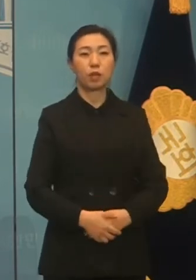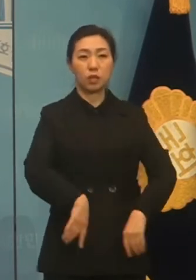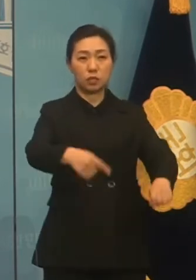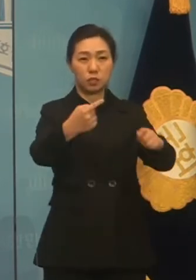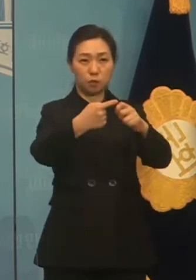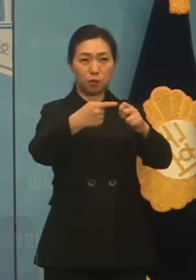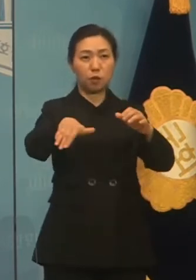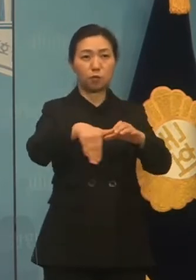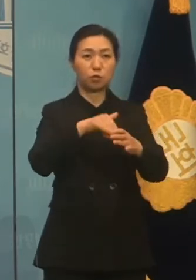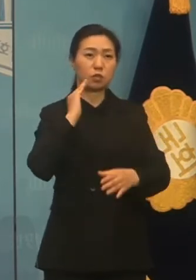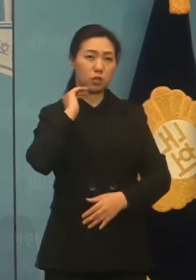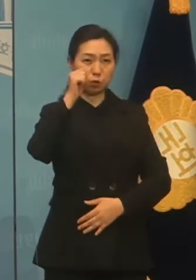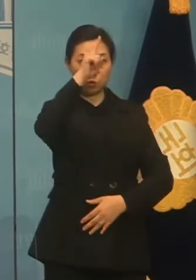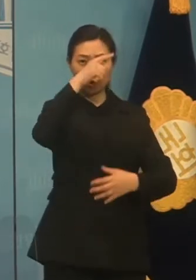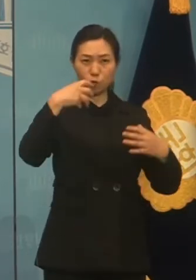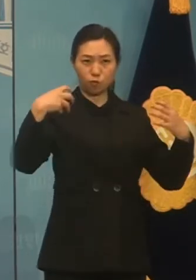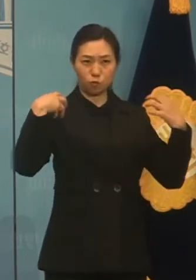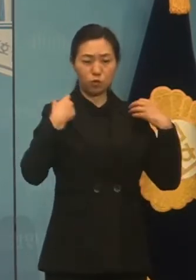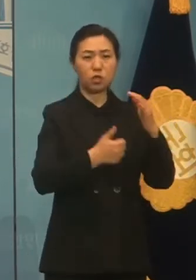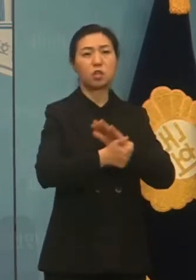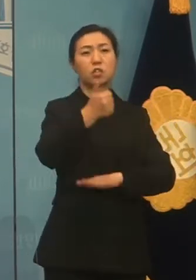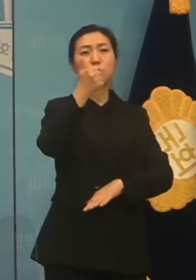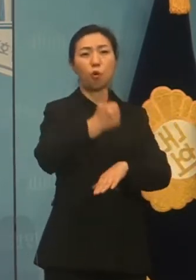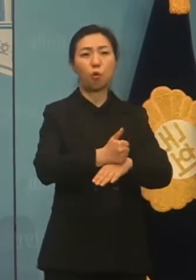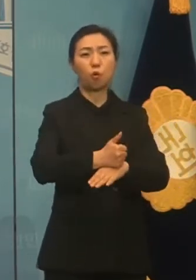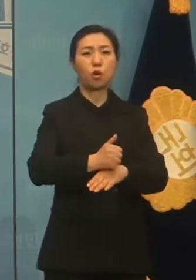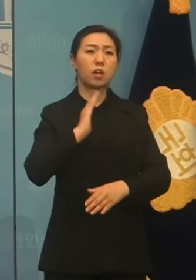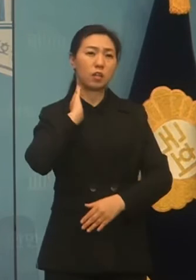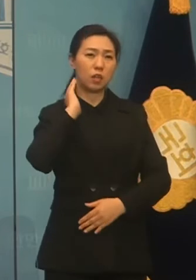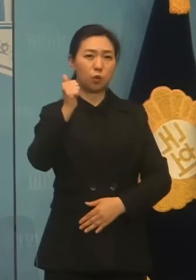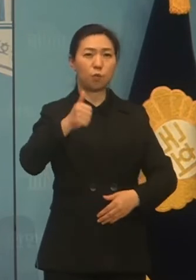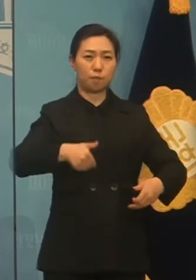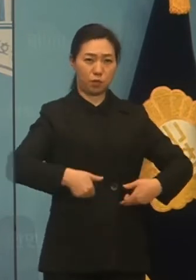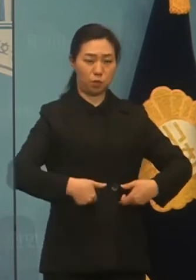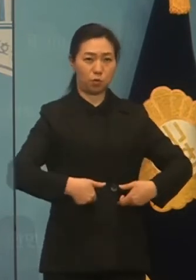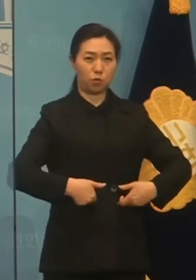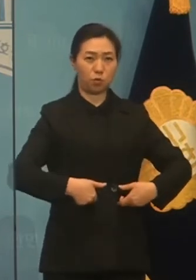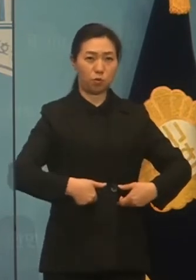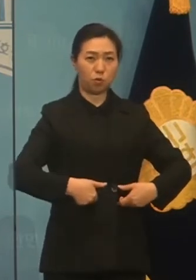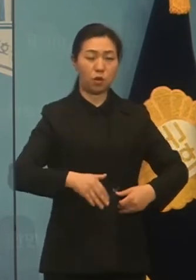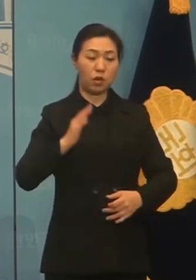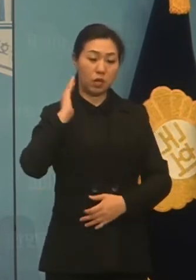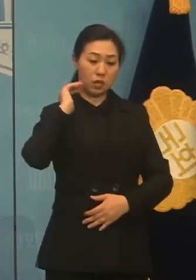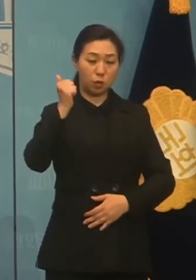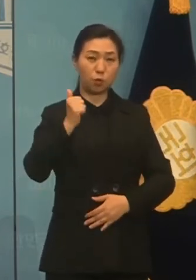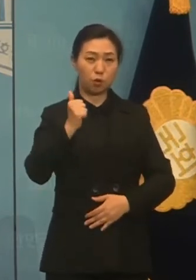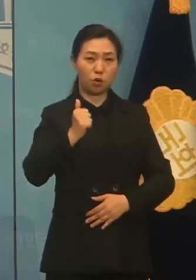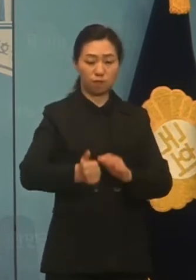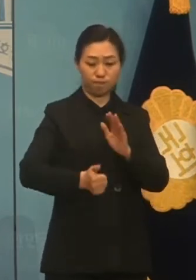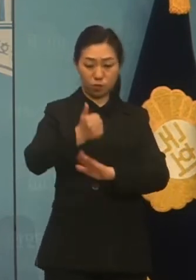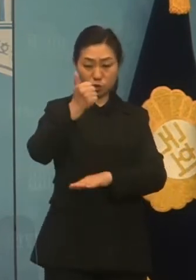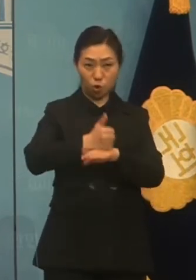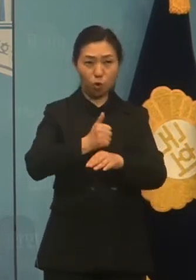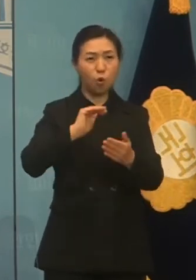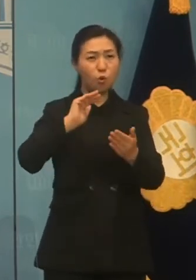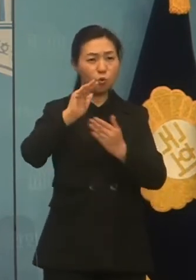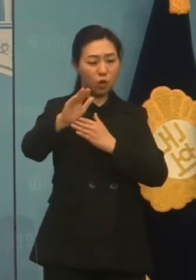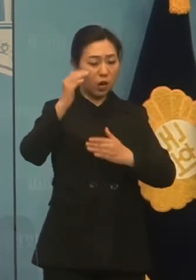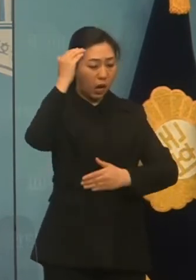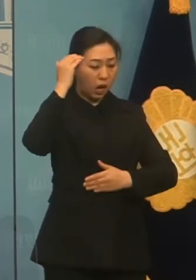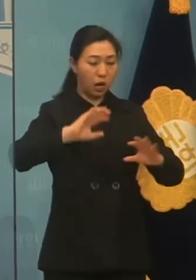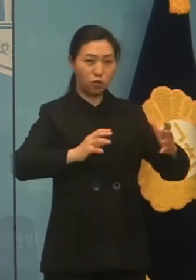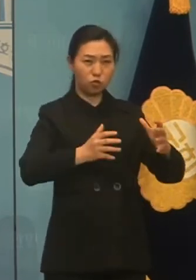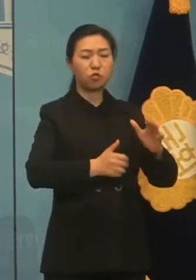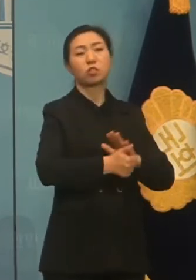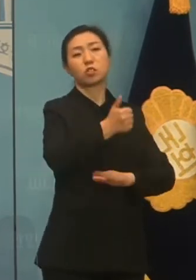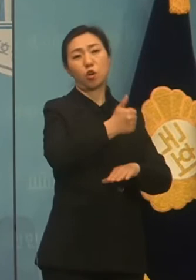대통령을 성공한 대통령으로 만들어야 합니다. 대통령이 성공해야 대한민국이 성공할 수 있습니다. 그래야 더불어민주당의